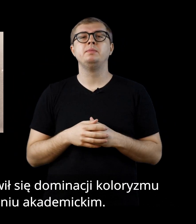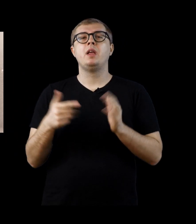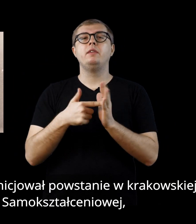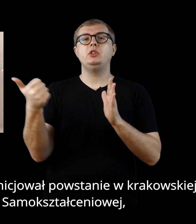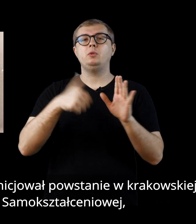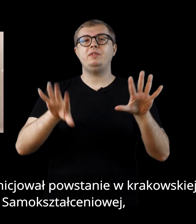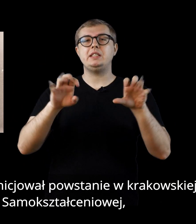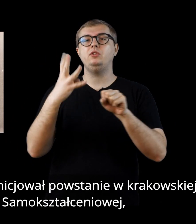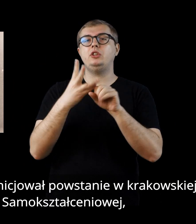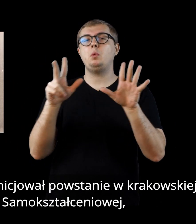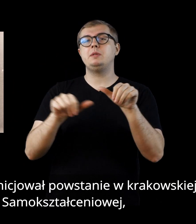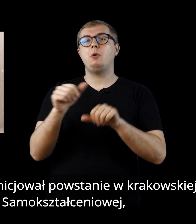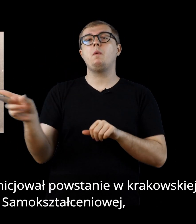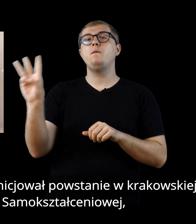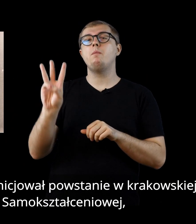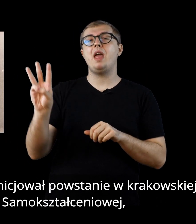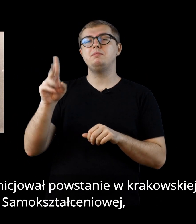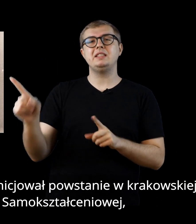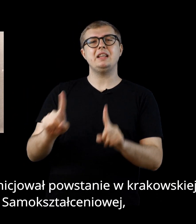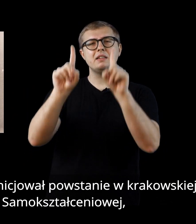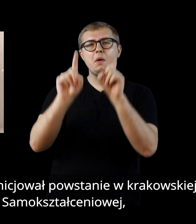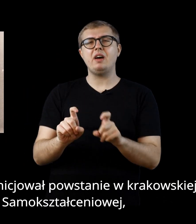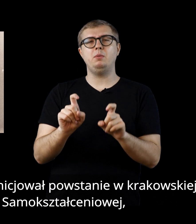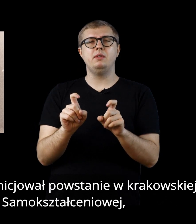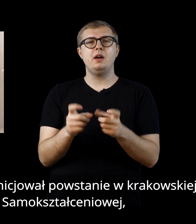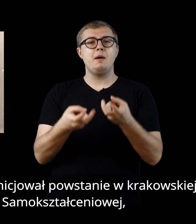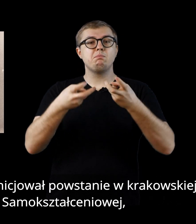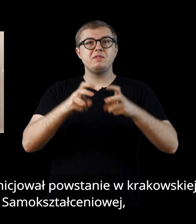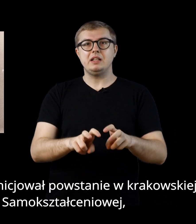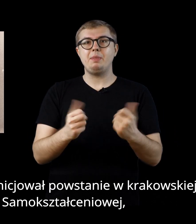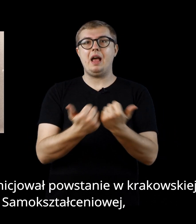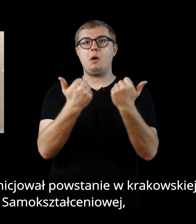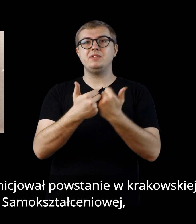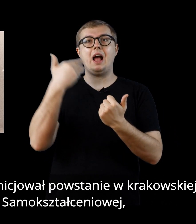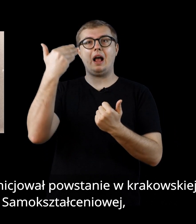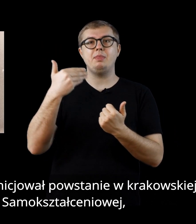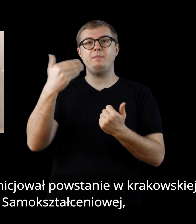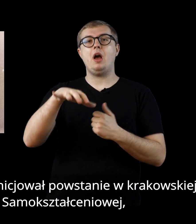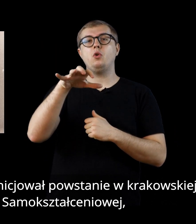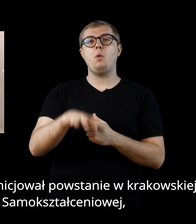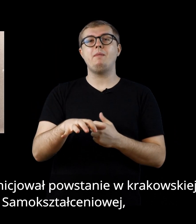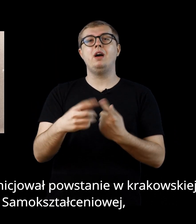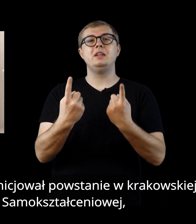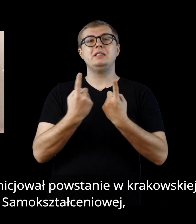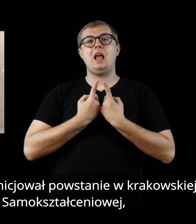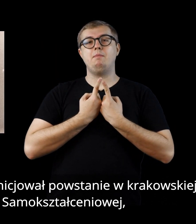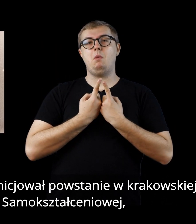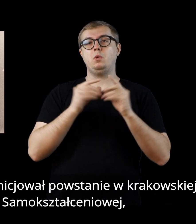W 1948 roku Wróblewski zainicjował powstanie w Krakowskiej Akademii Grupy Samokształceniowej,